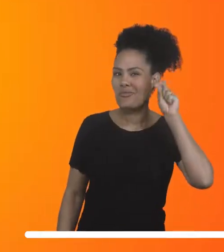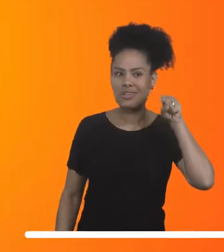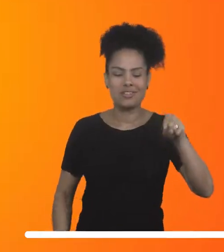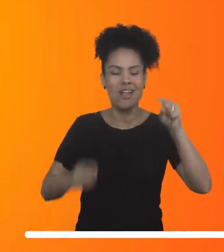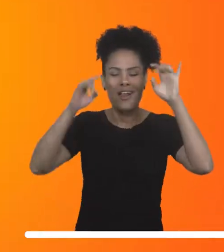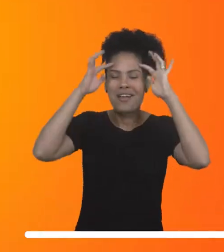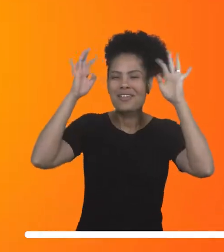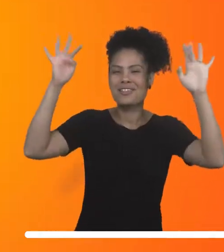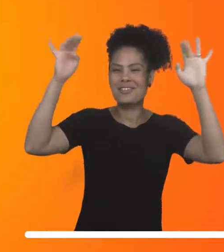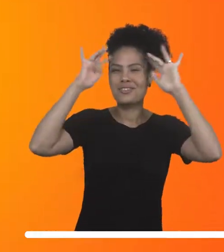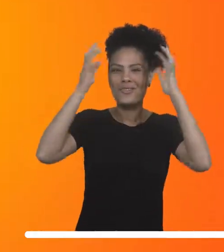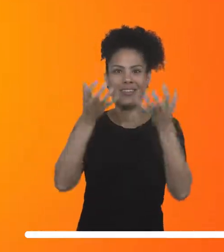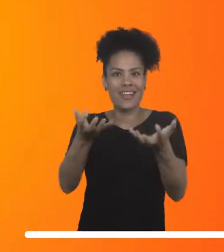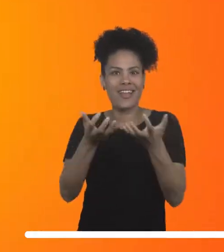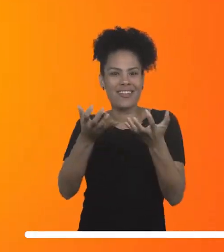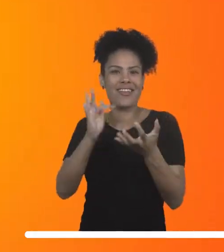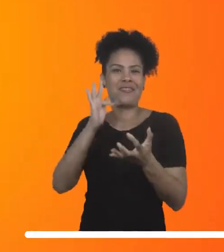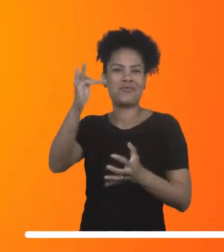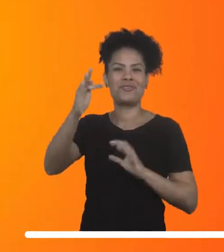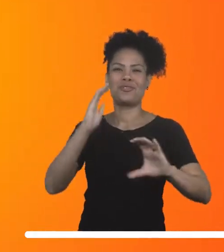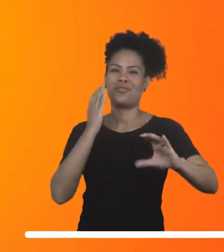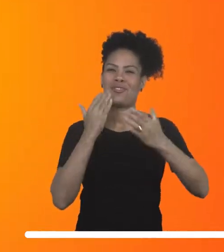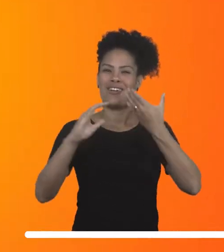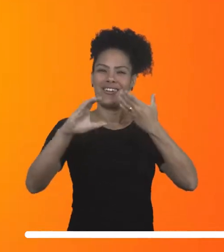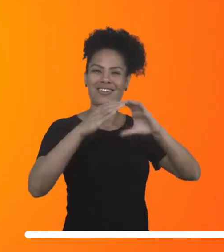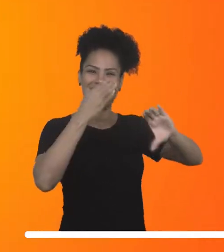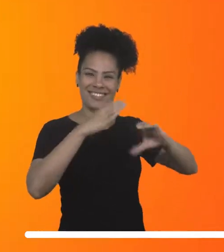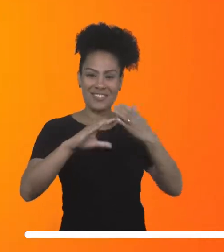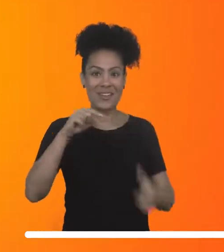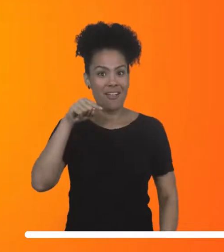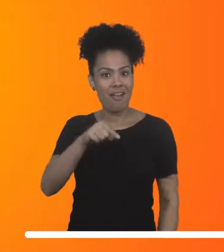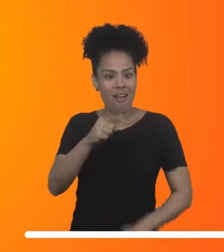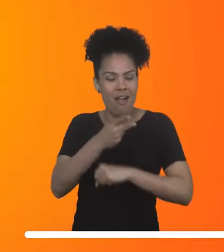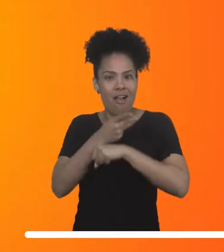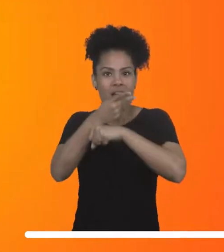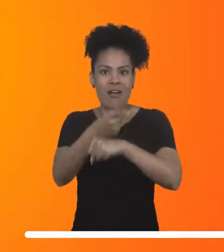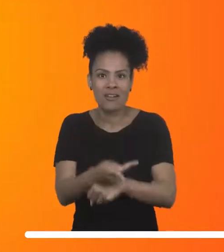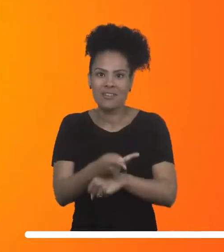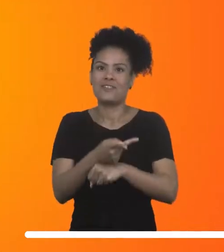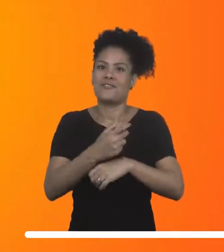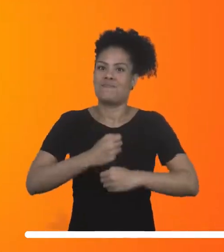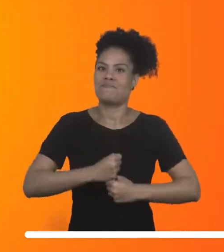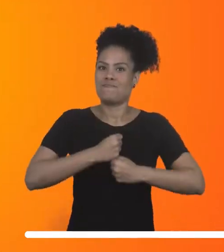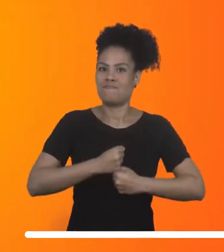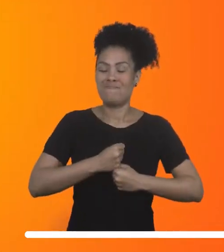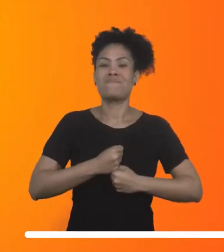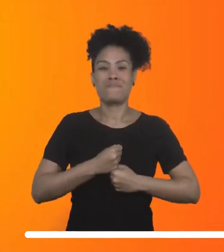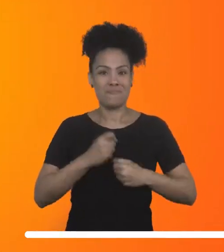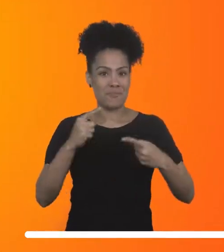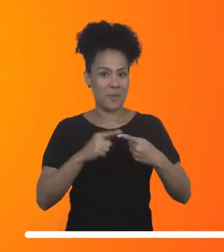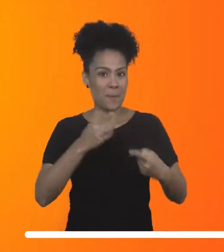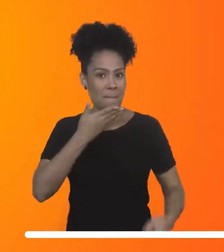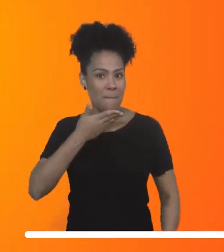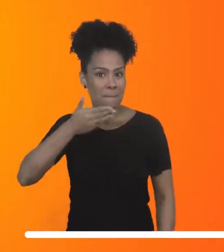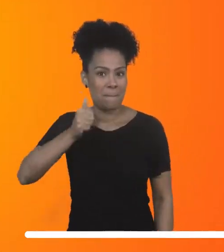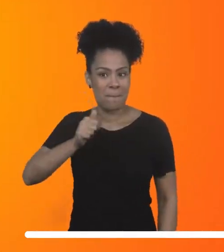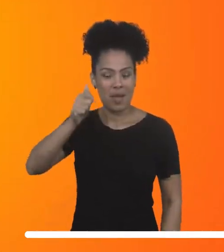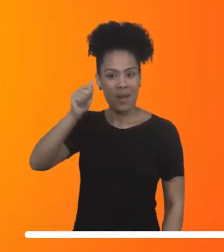O filme foi a grande sensação do Oscar 2022 e ganhou o prêmio nas categorias Melhor Ator Coadjuvante,